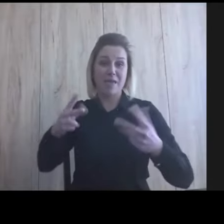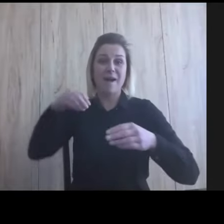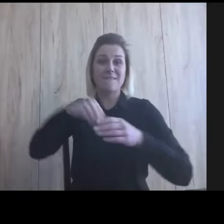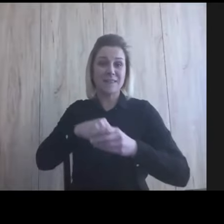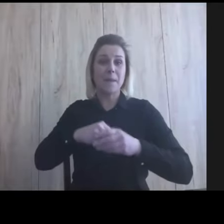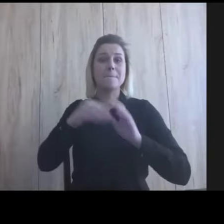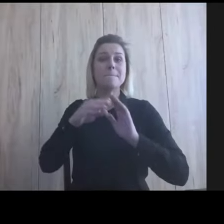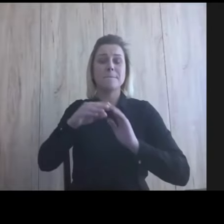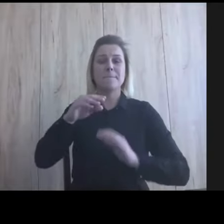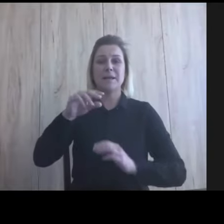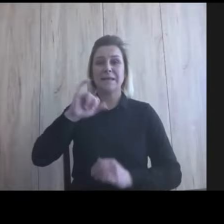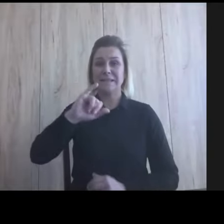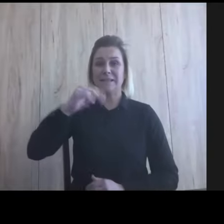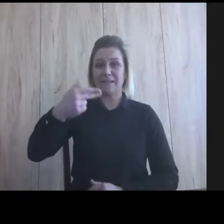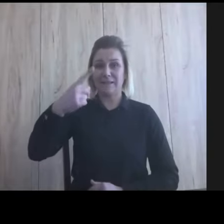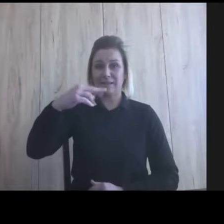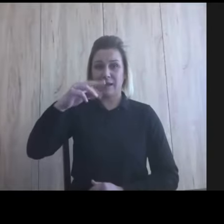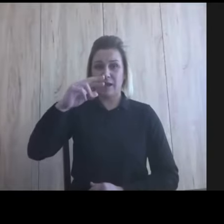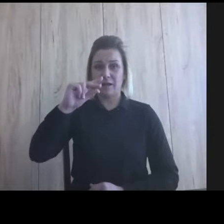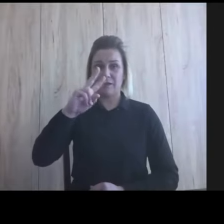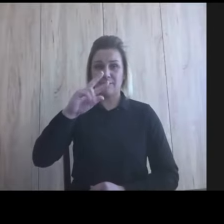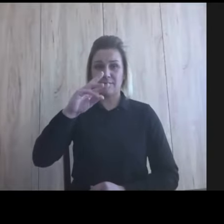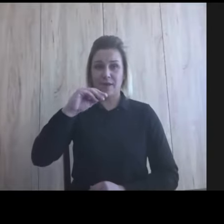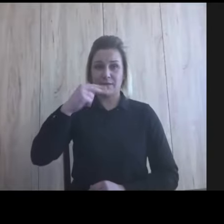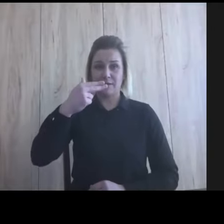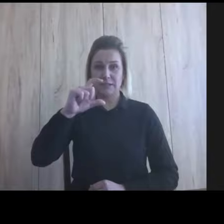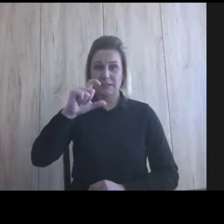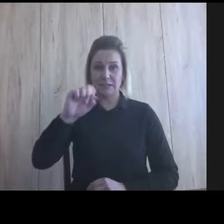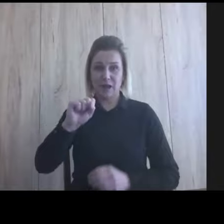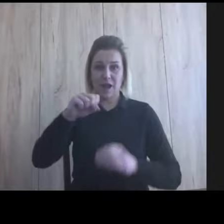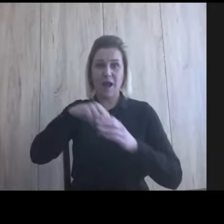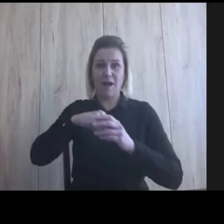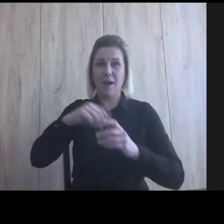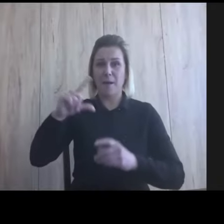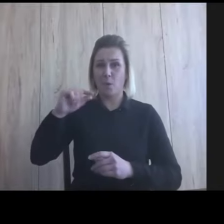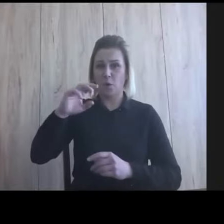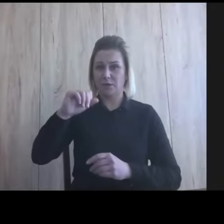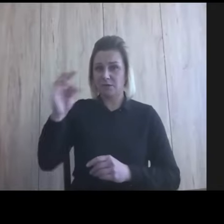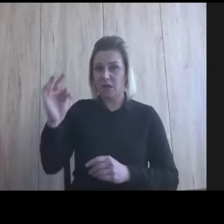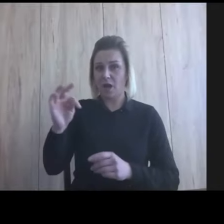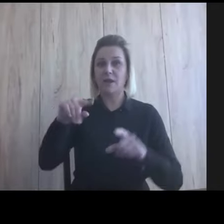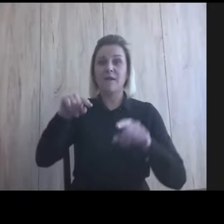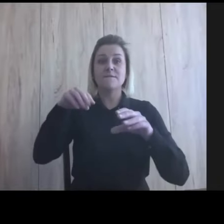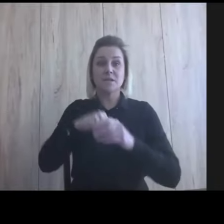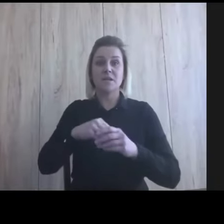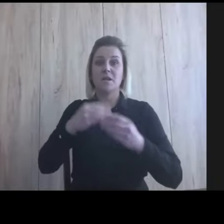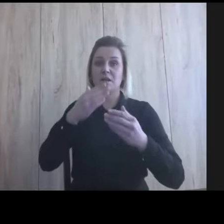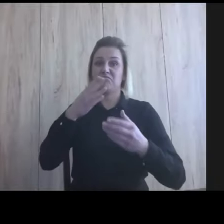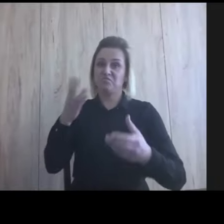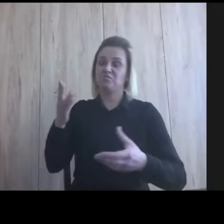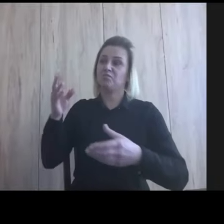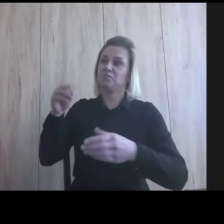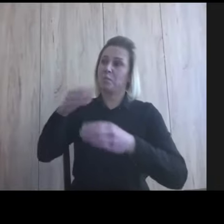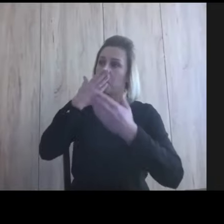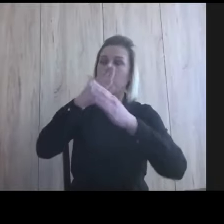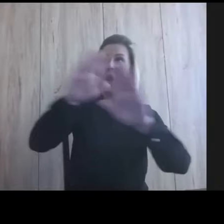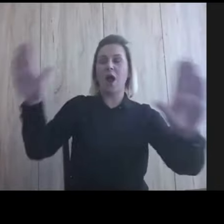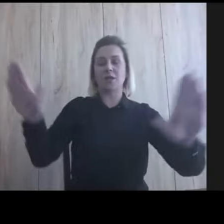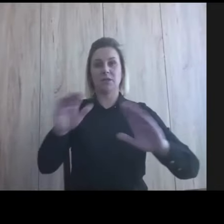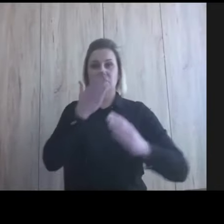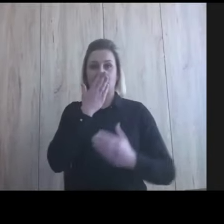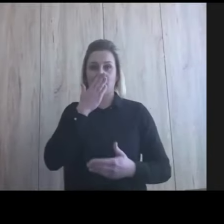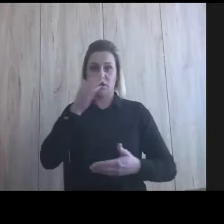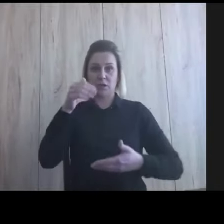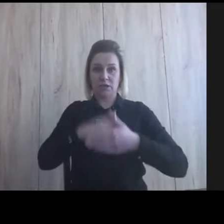czy inne gazety włączyły się w to, żeby rozprawić się z tym zachowaniem. Bo mieliśmy